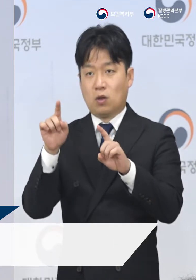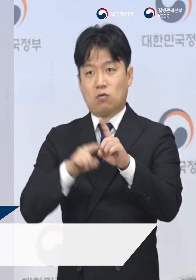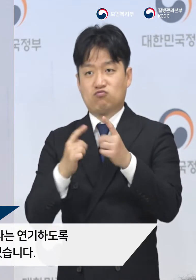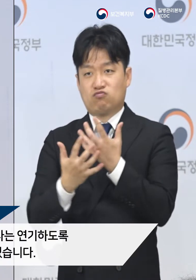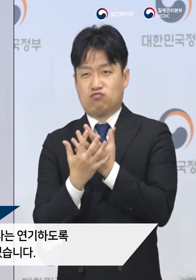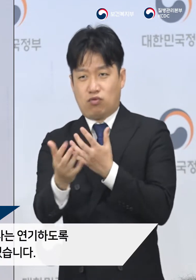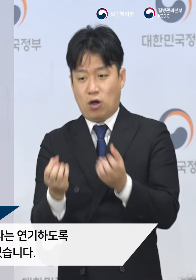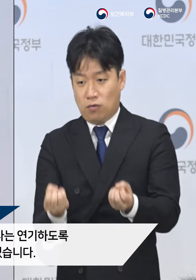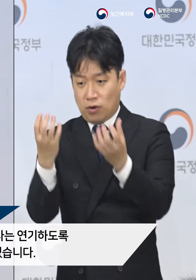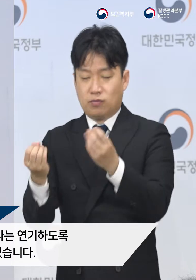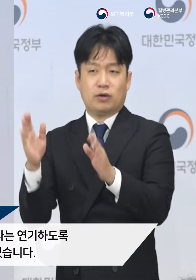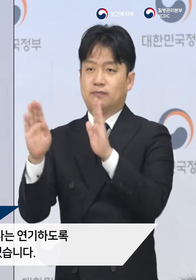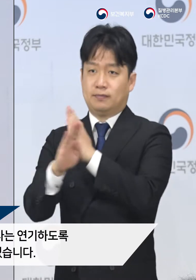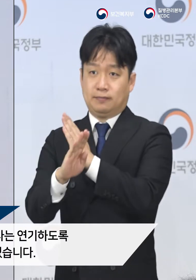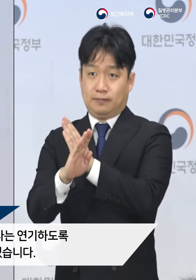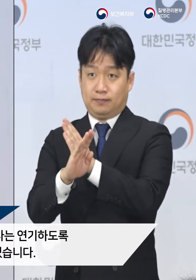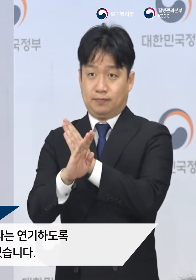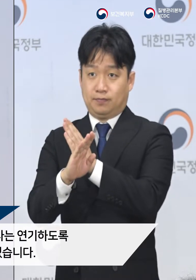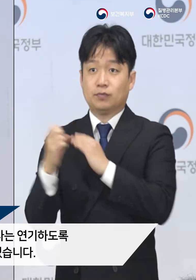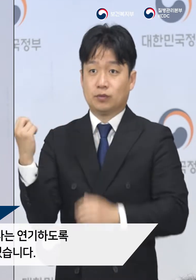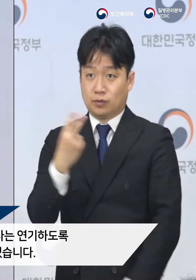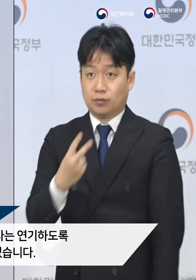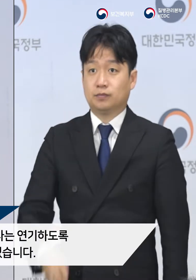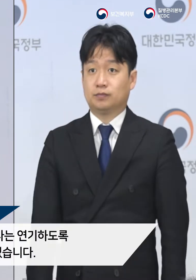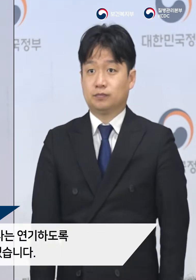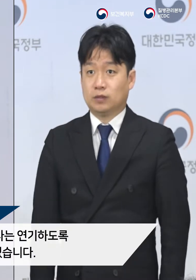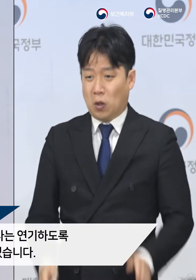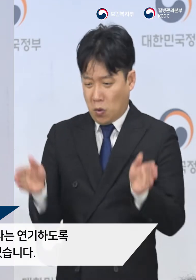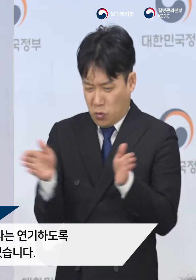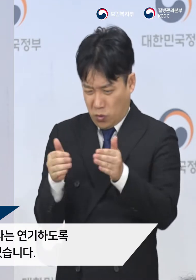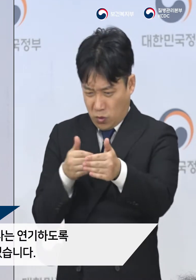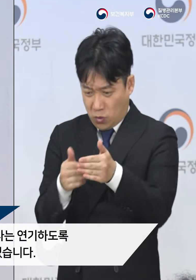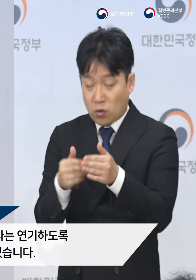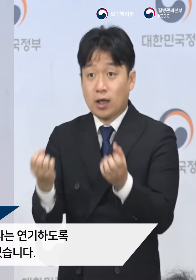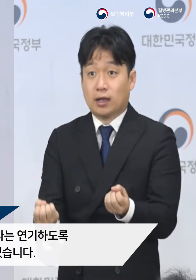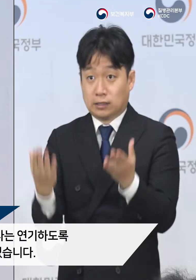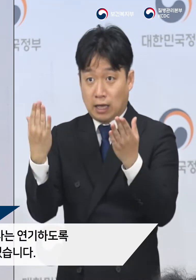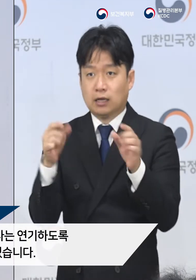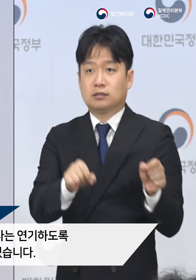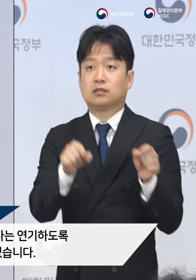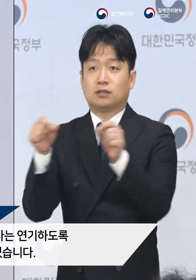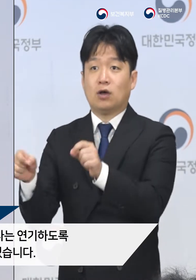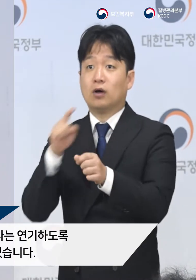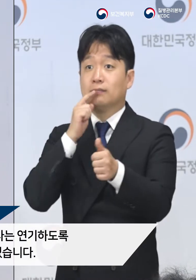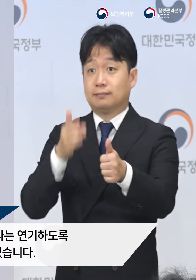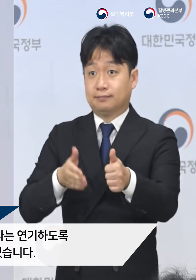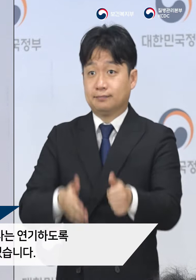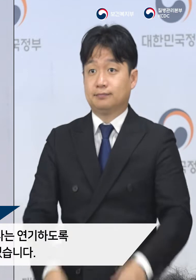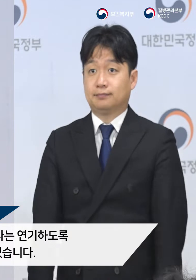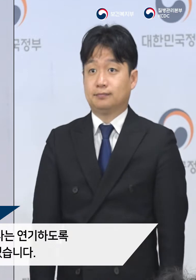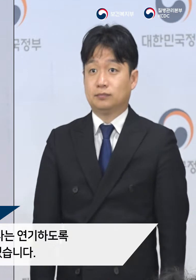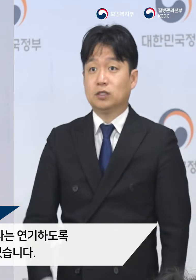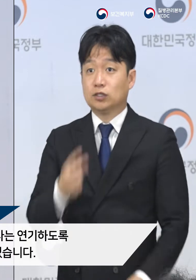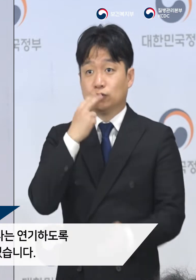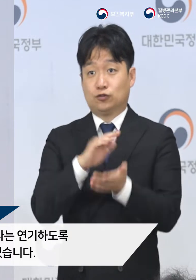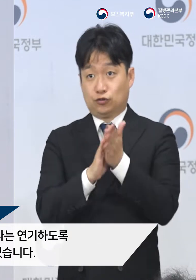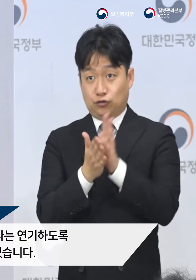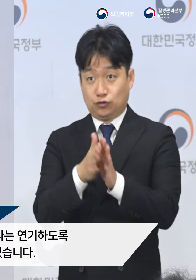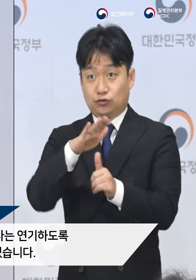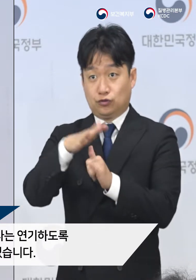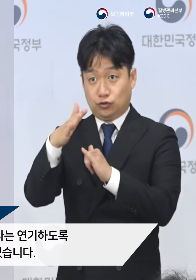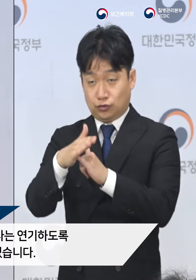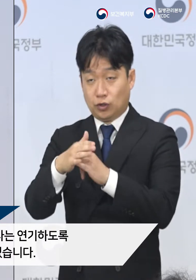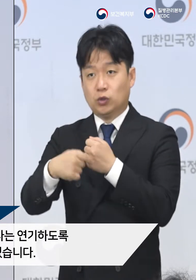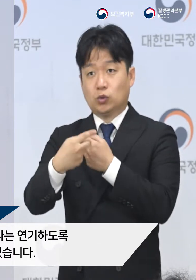취약계층을 대상으로 밀폐된 장소에서 진행되는 행사는 연계하도록 근거하였고 유치원,